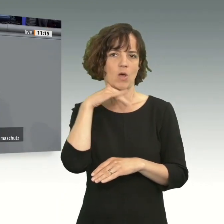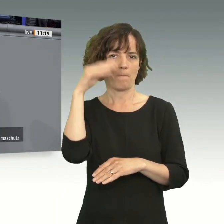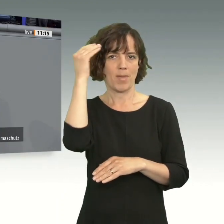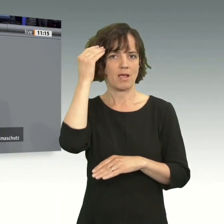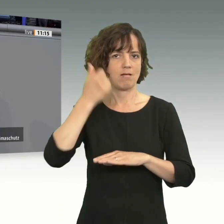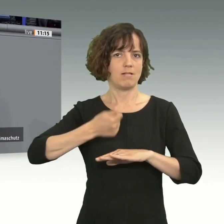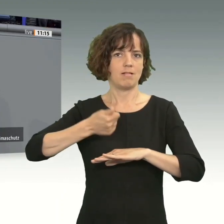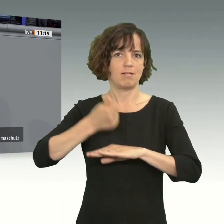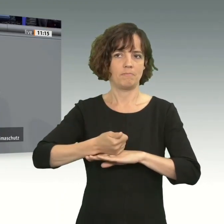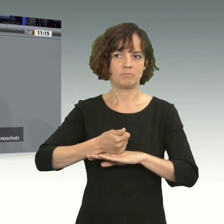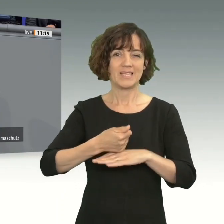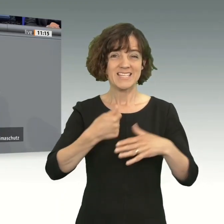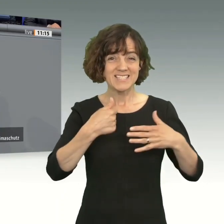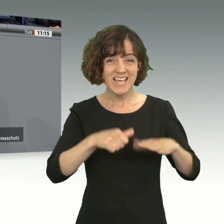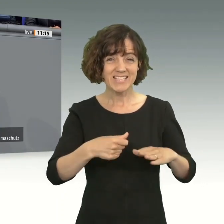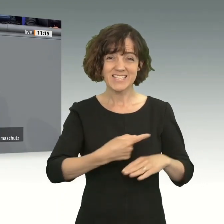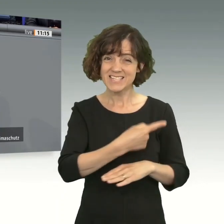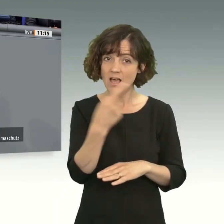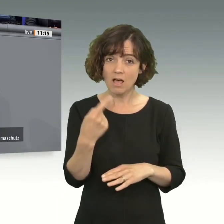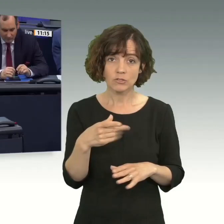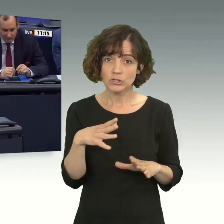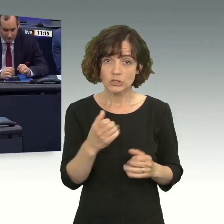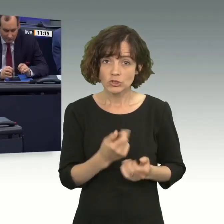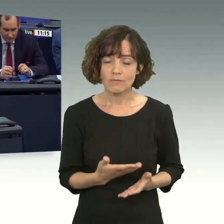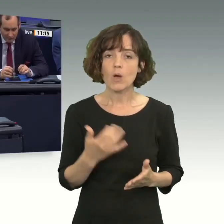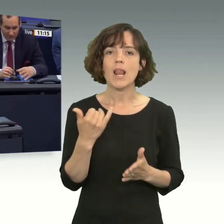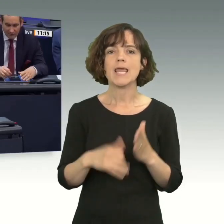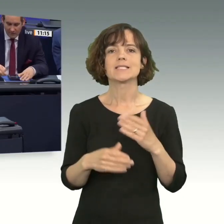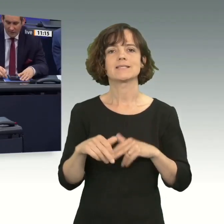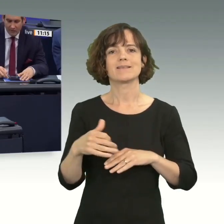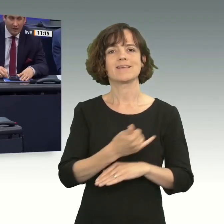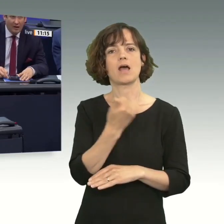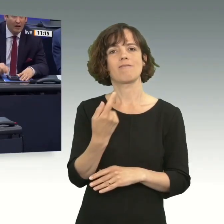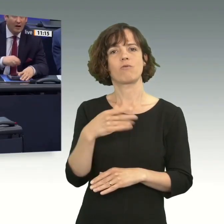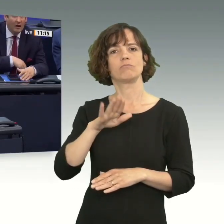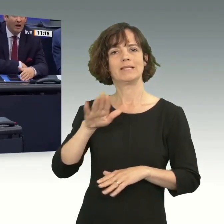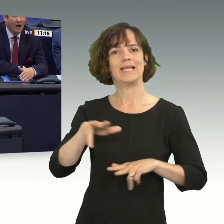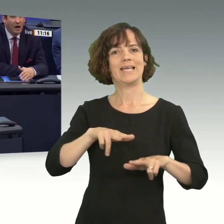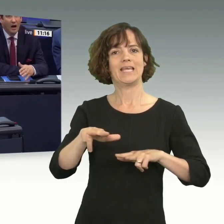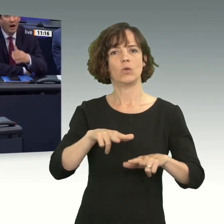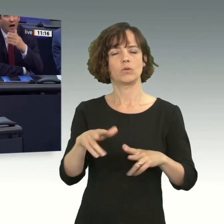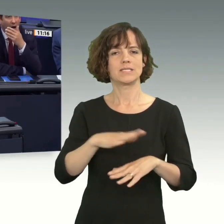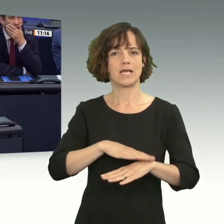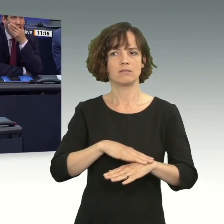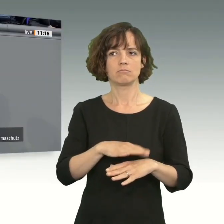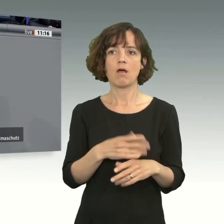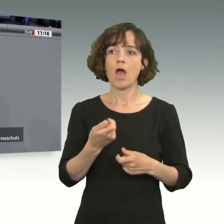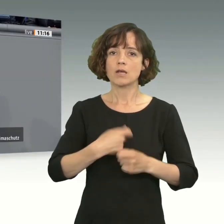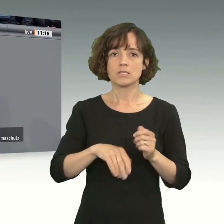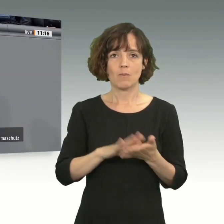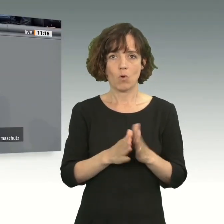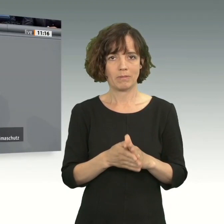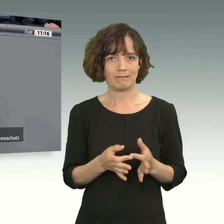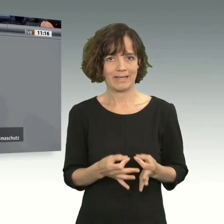offensichtlich nicht hinbekommen. Und sie haben auch in den letzten Jahren ihrer Regierung kein Handelsabkommen hinbekommen. Und was hat die